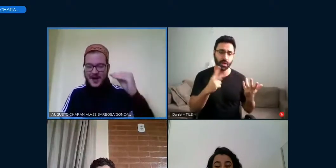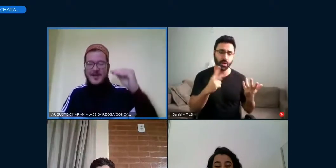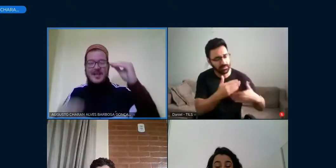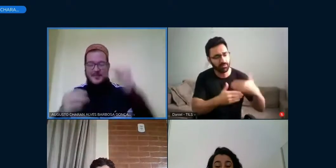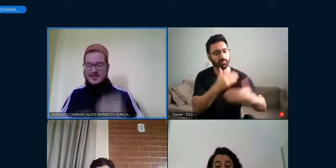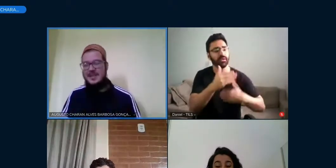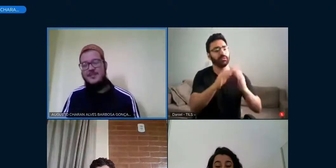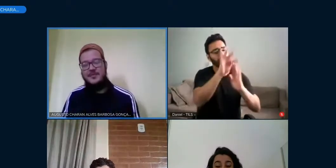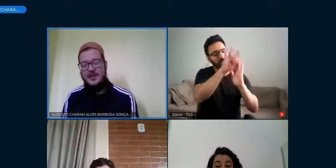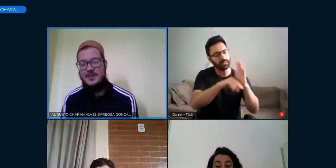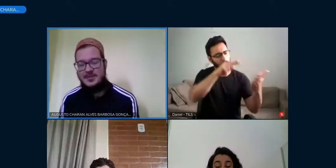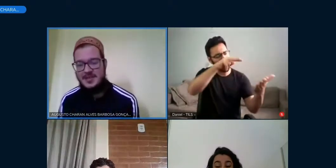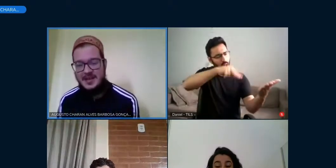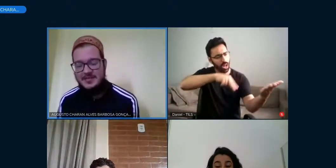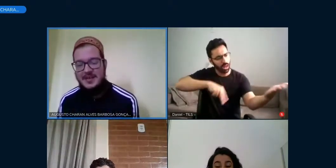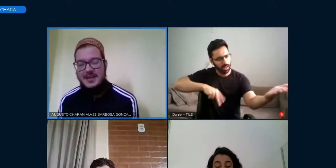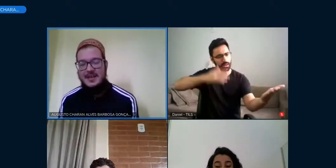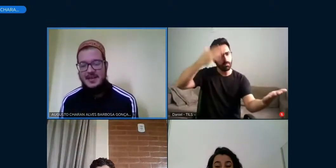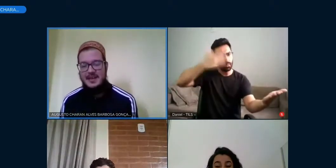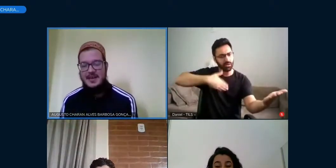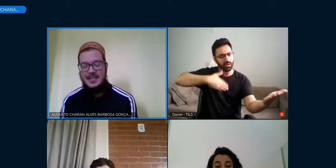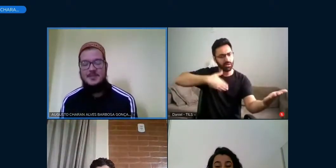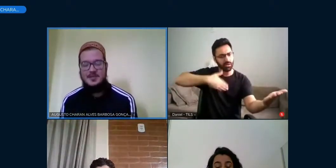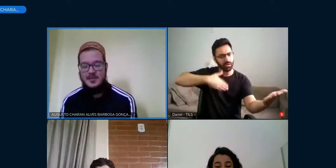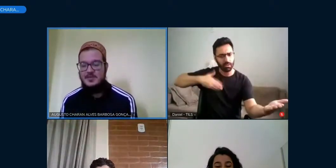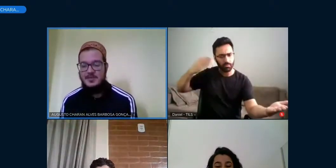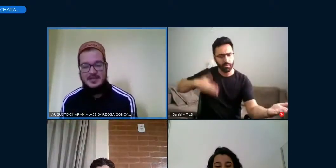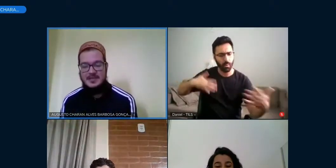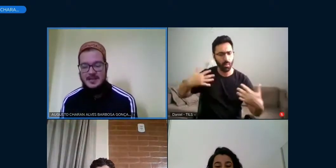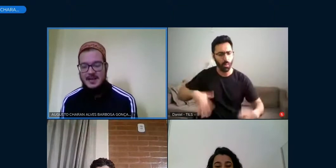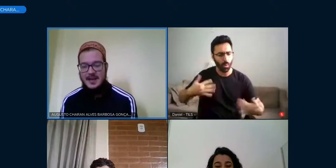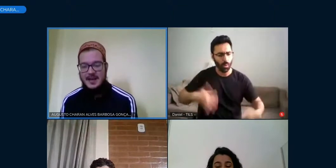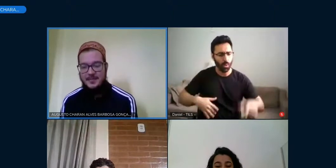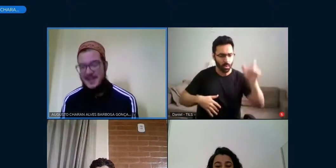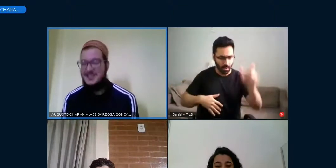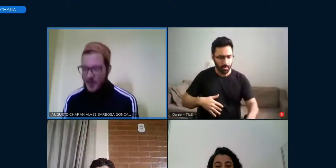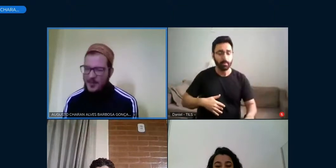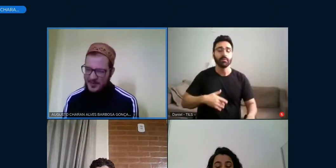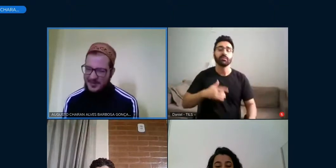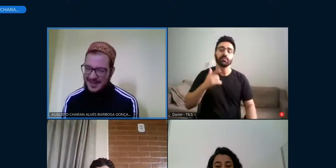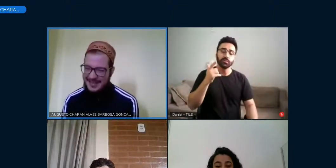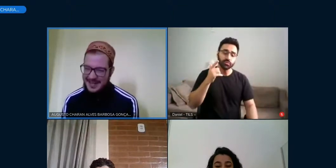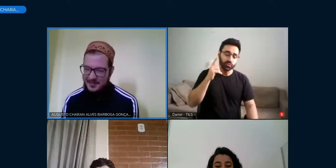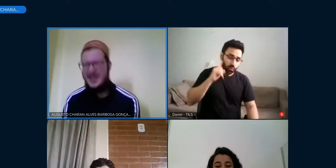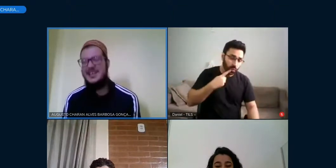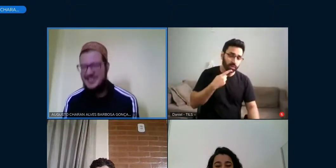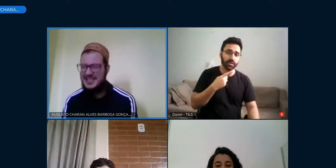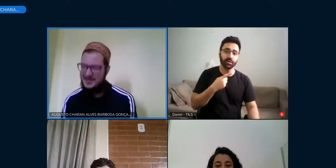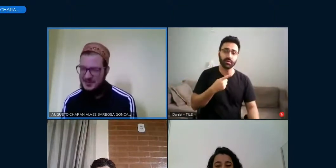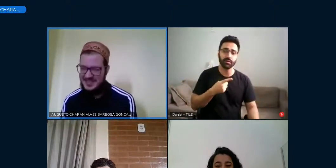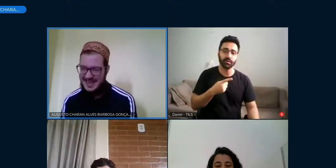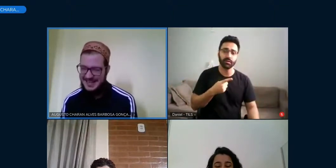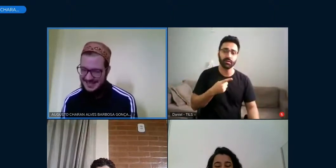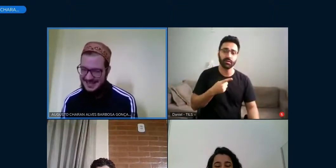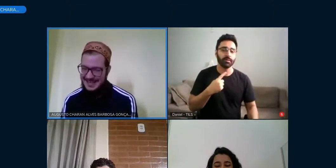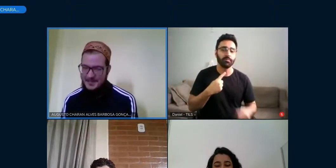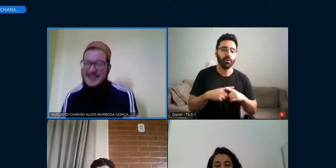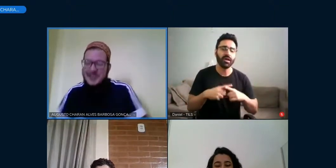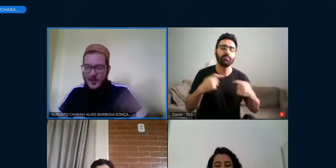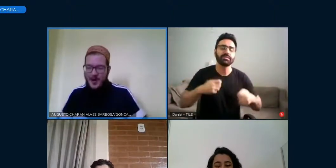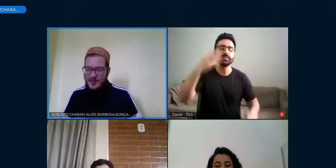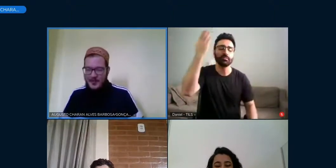textual, você foi demonstrando que as pessoas surdas, parece óbvio, né? Por que a gente tem que demonstrar?